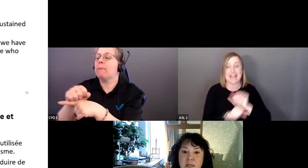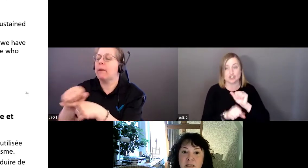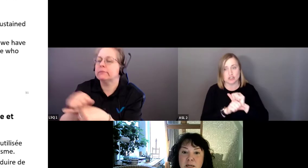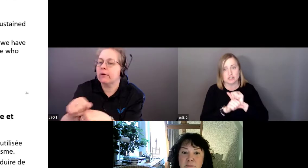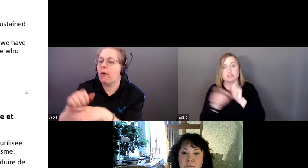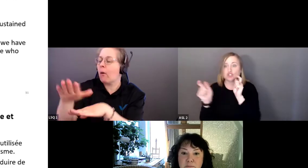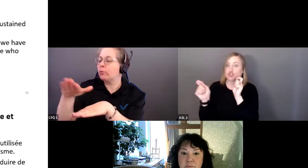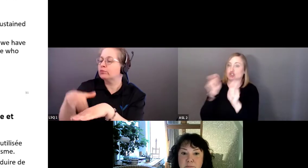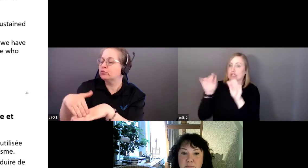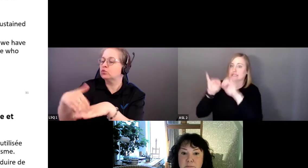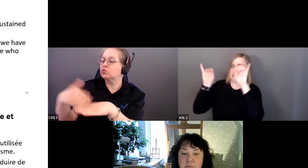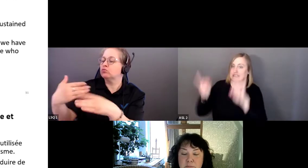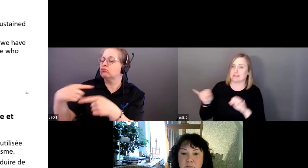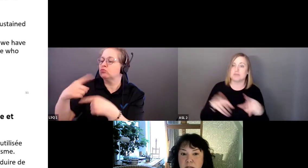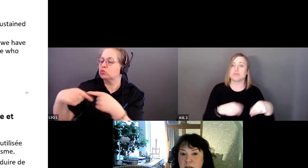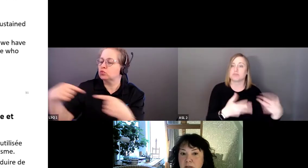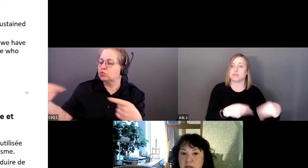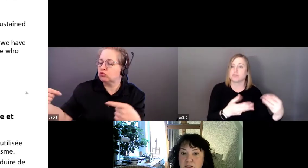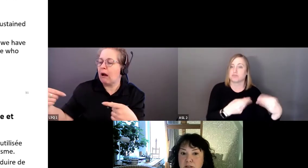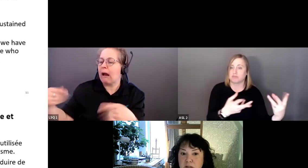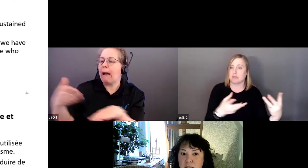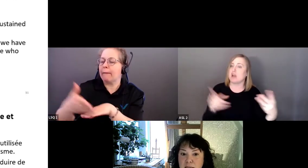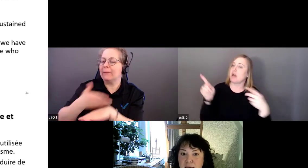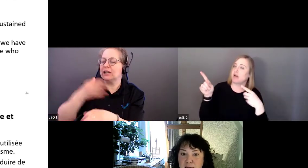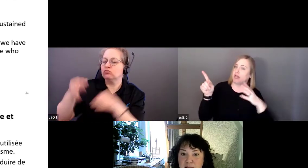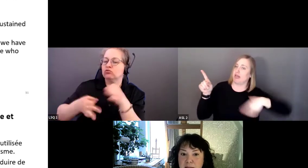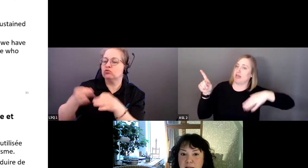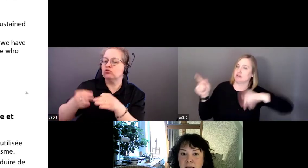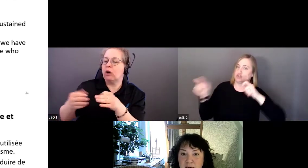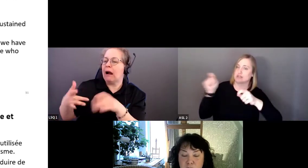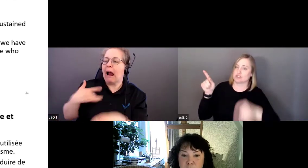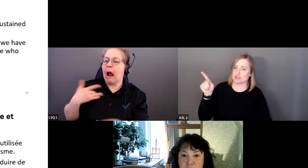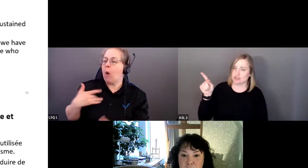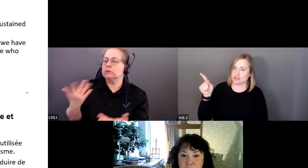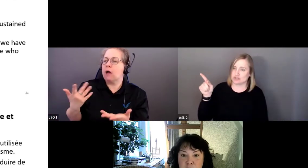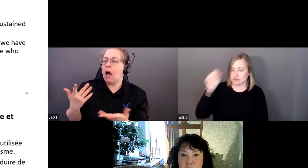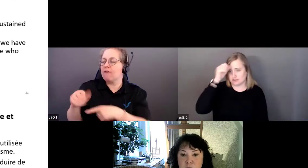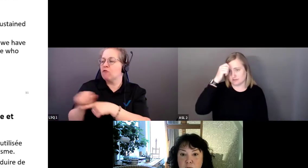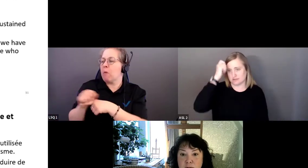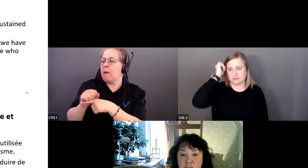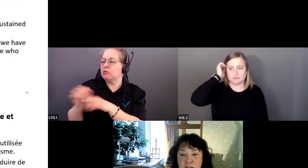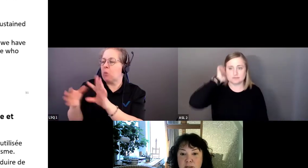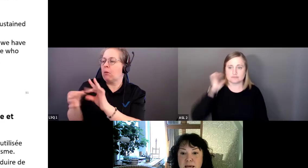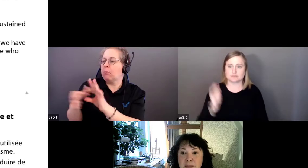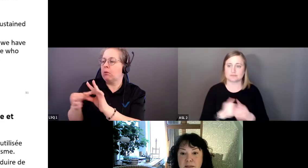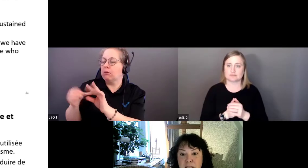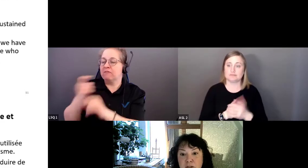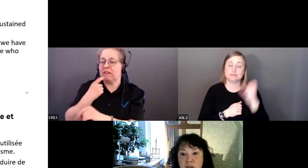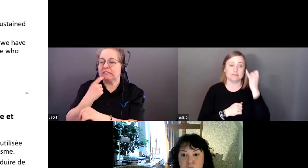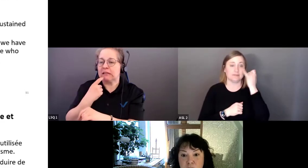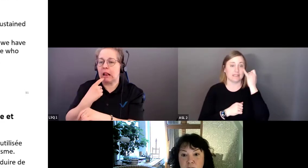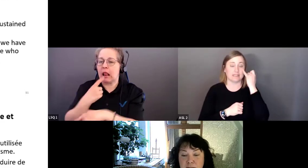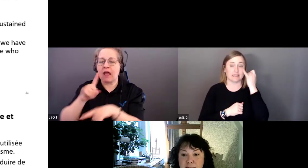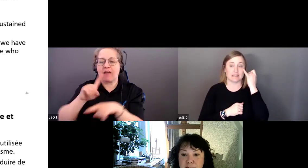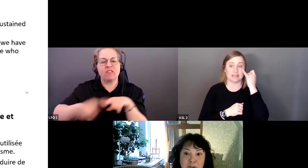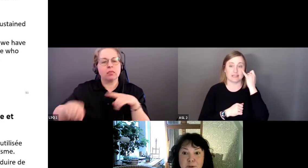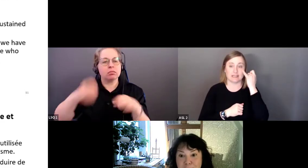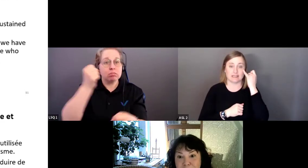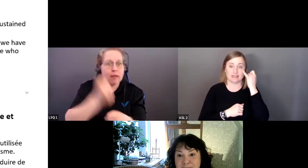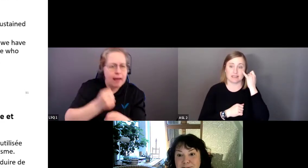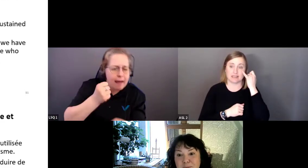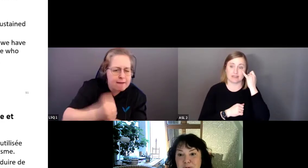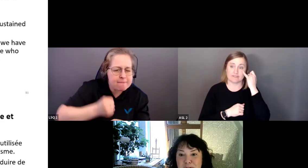sur les préjugés inconscients plutôt que de faire le travail en profondeur qui s'impose. Il ne